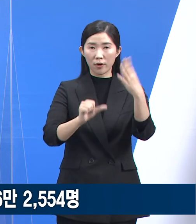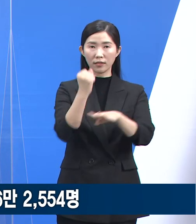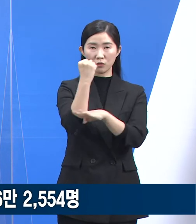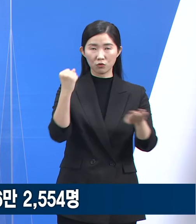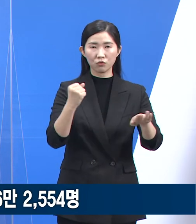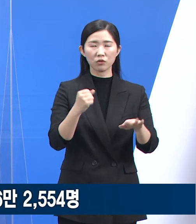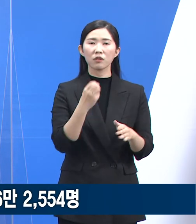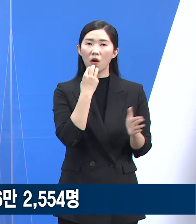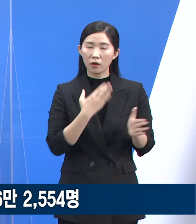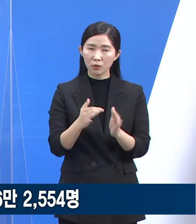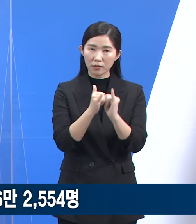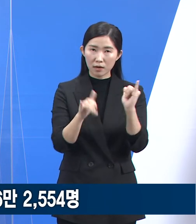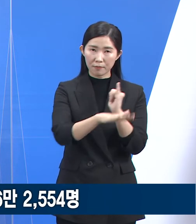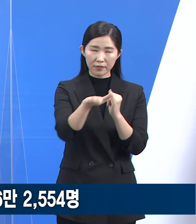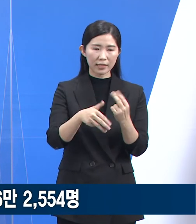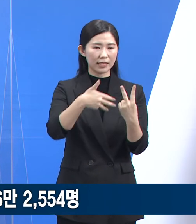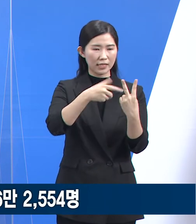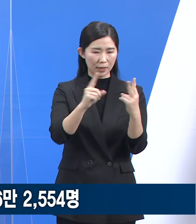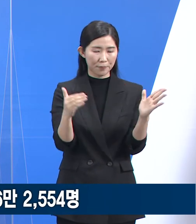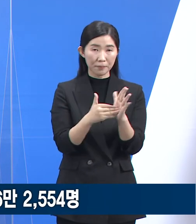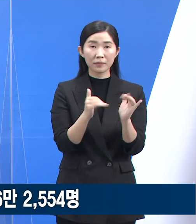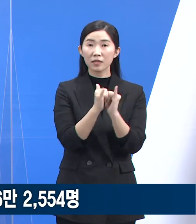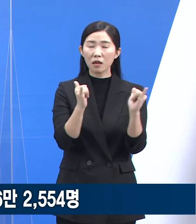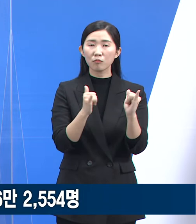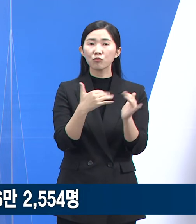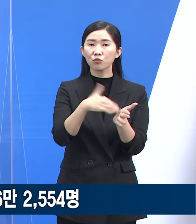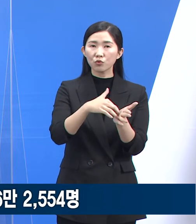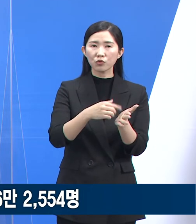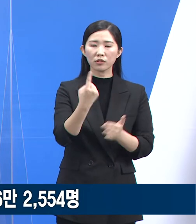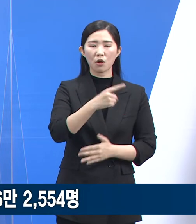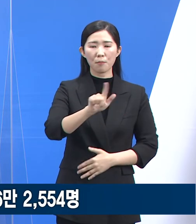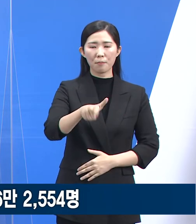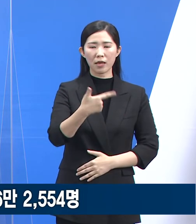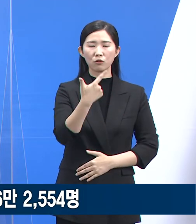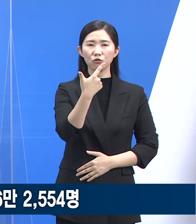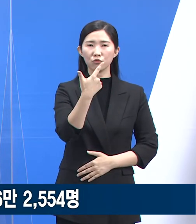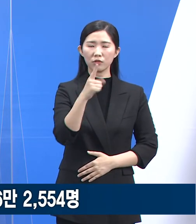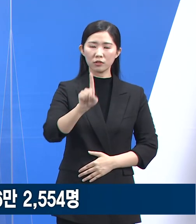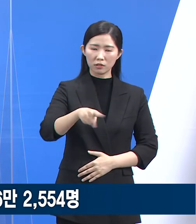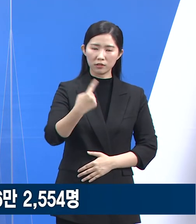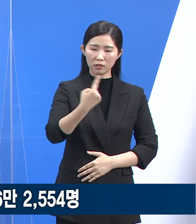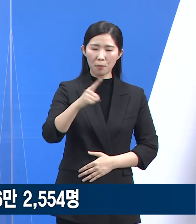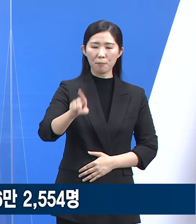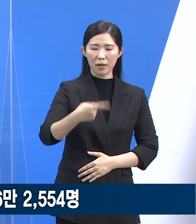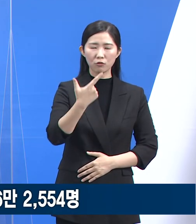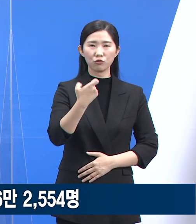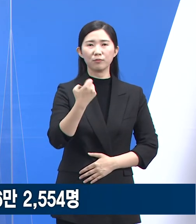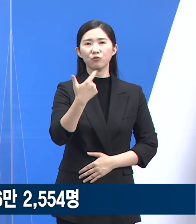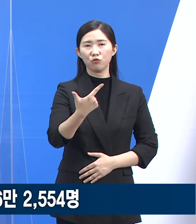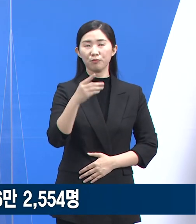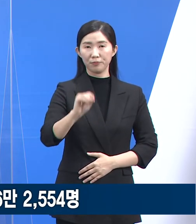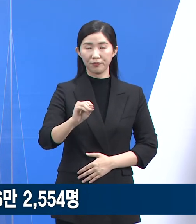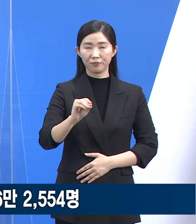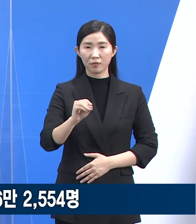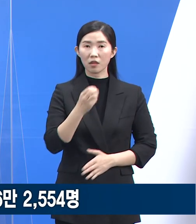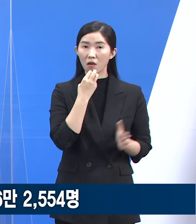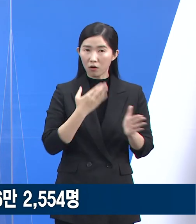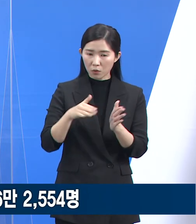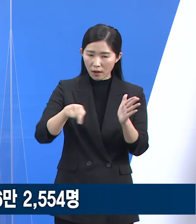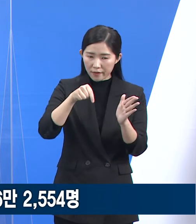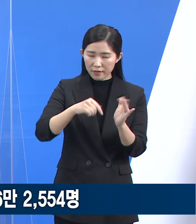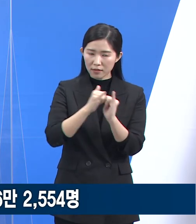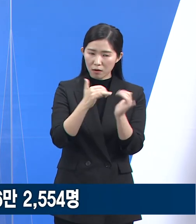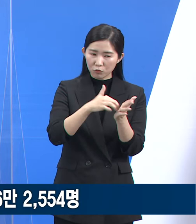경기도민 가운데 코로나19 기본접종을 완료한 분은 총 1,166만 2,554명으로 경기도 인구 대비